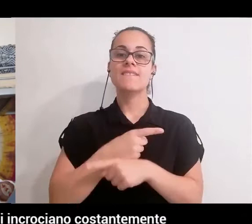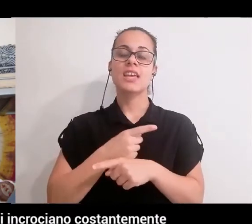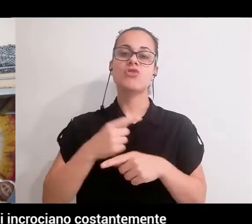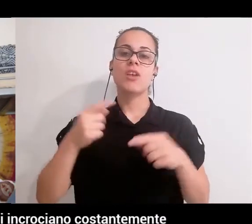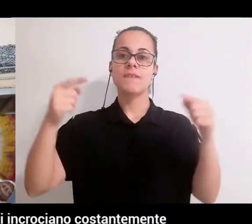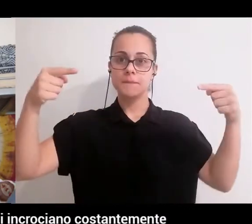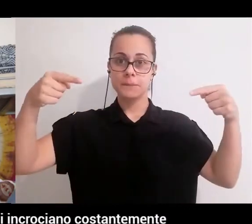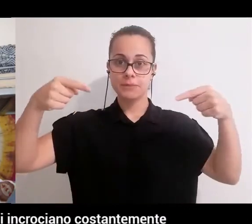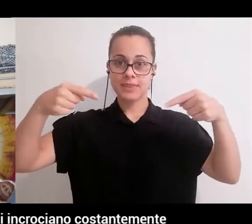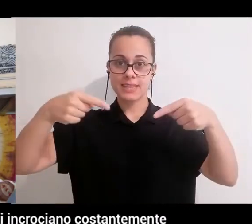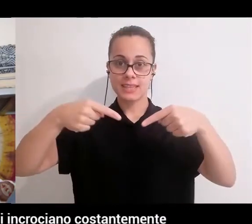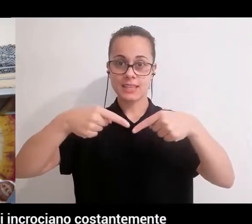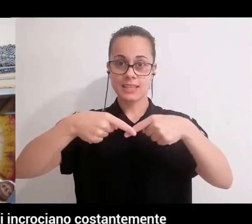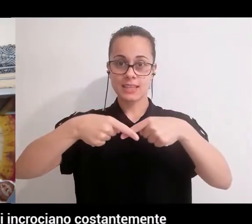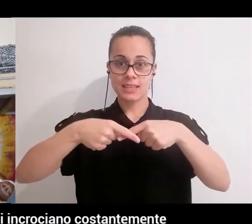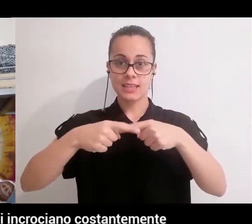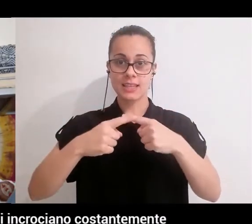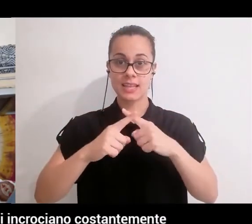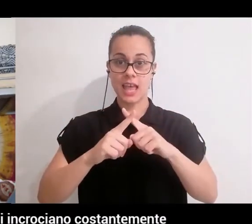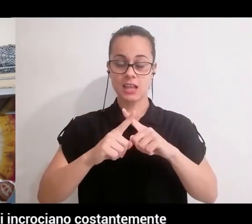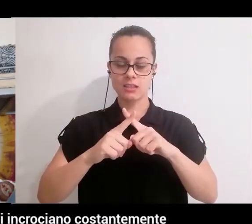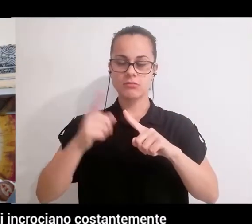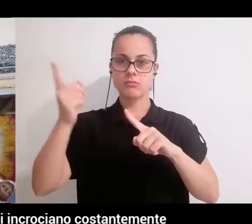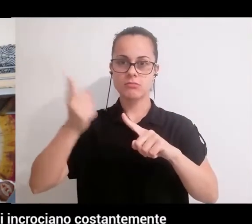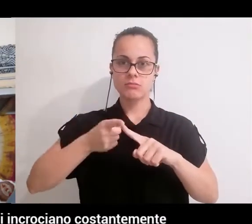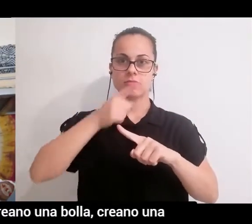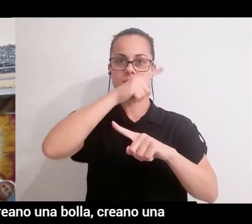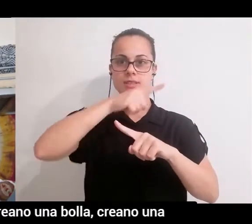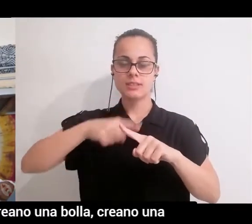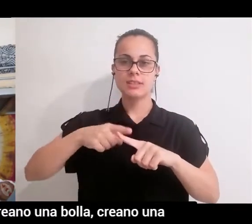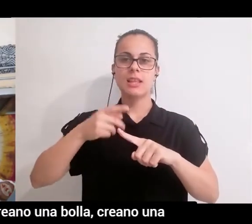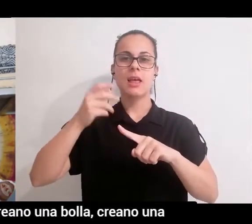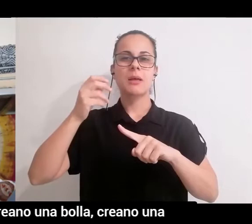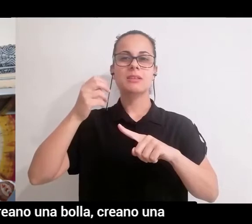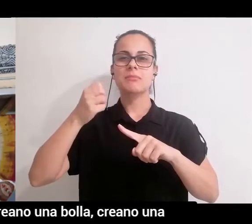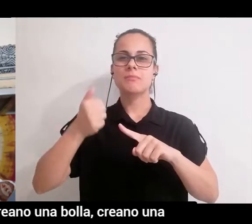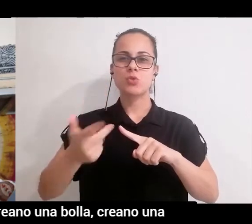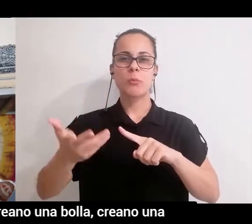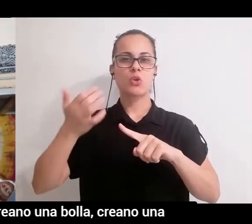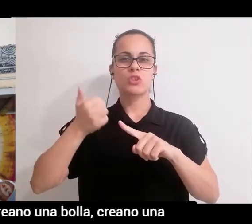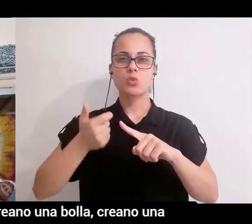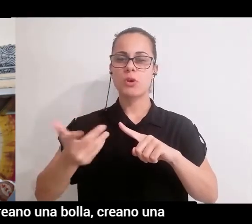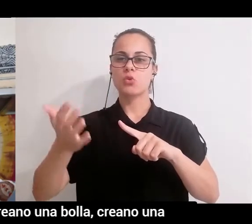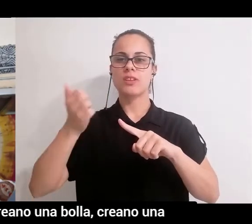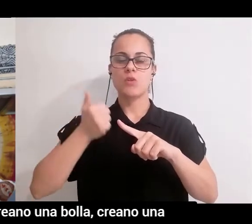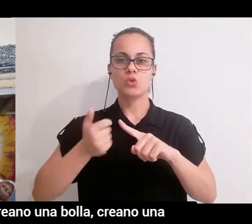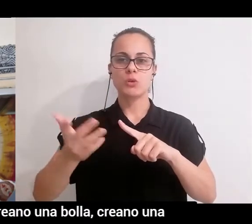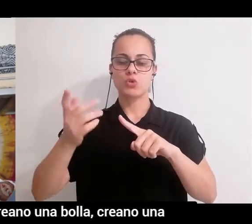volte nello stesso punto di intersezione, si incrociano costantemente, sempre attraversando lo stesso centro,